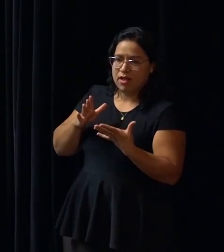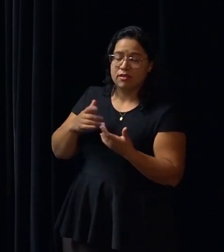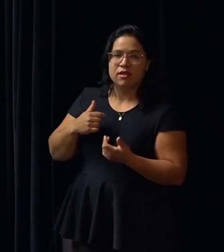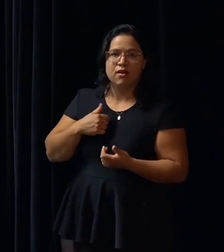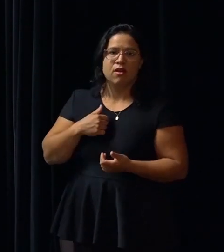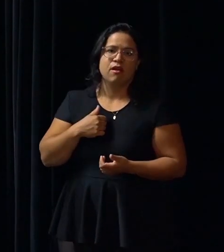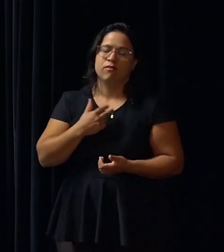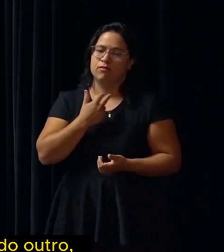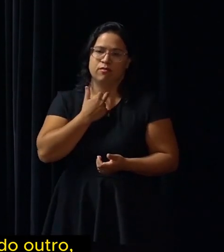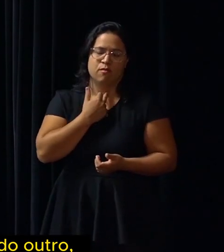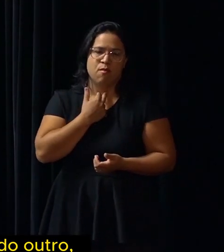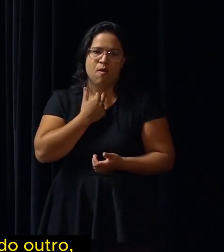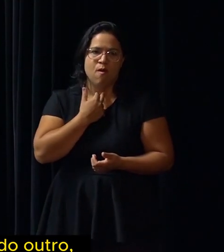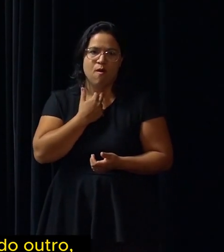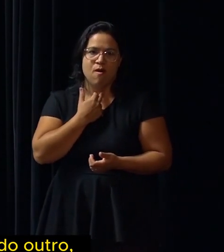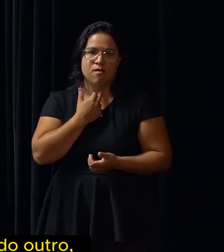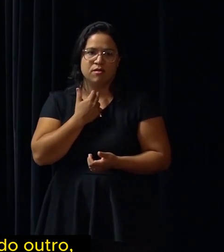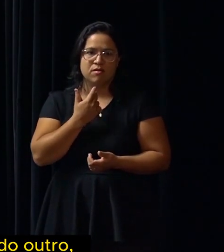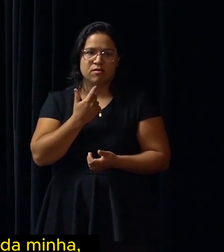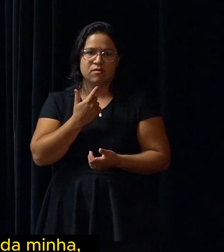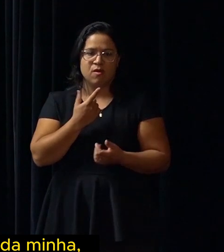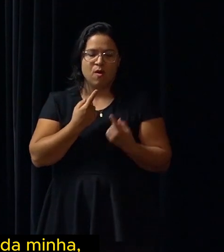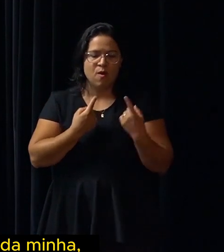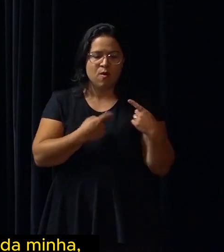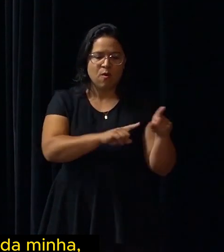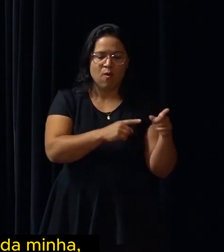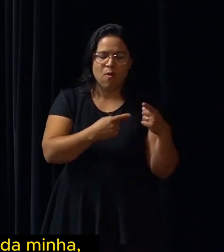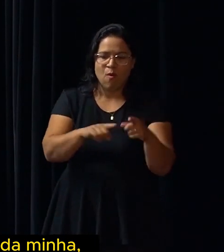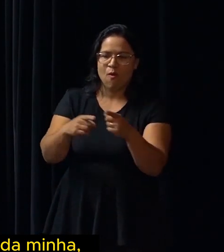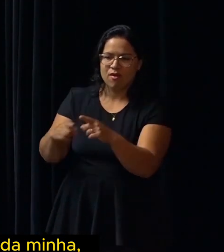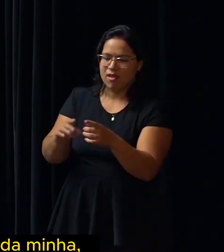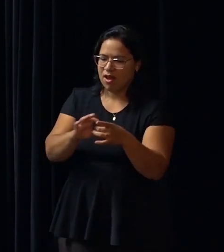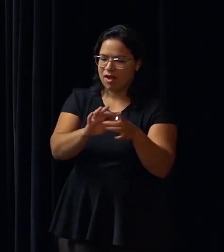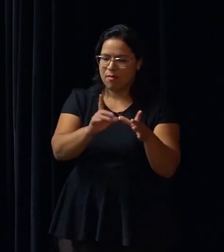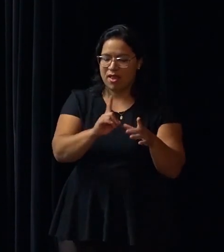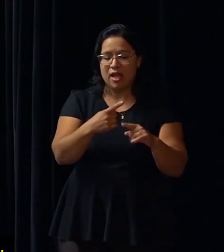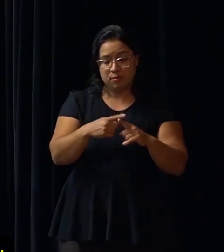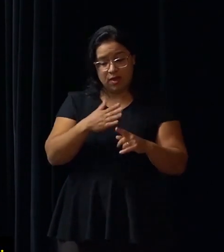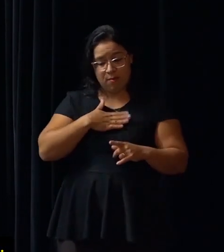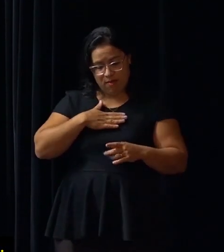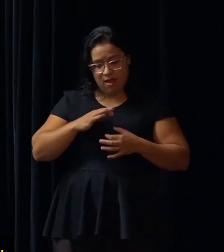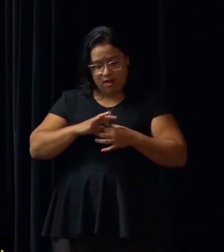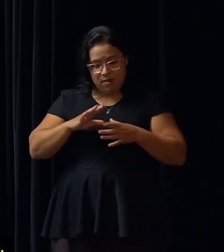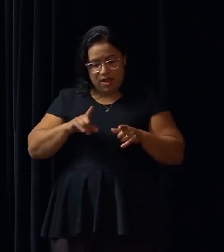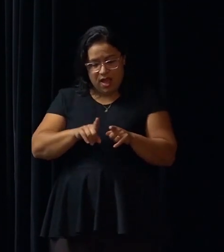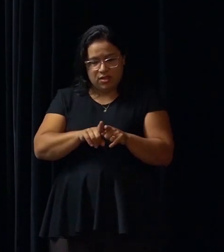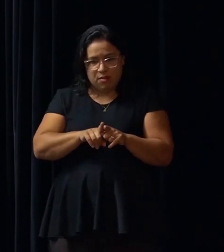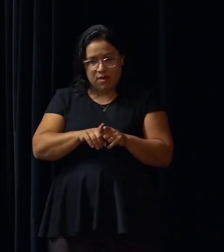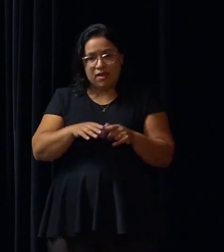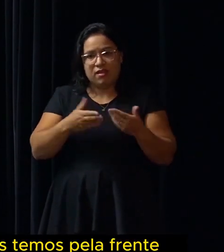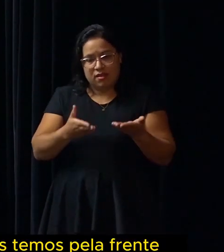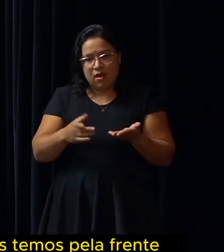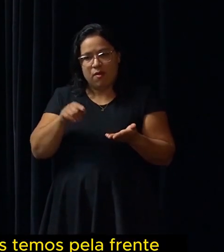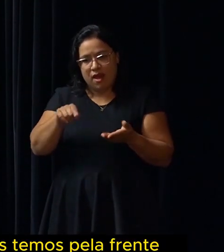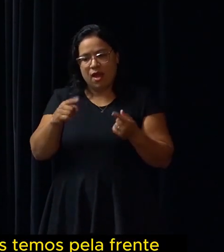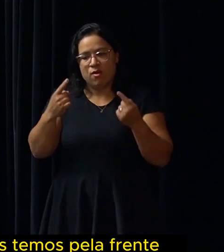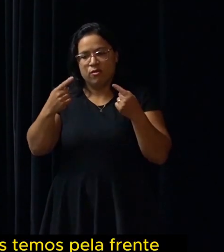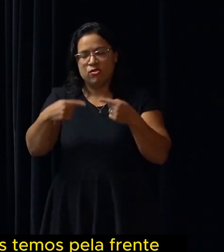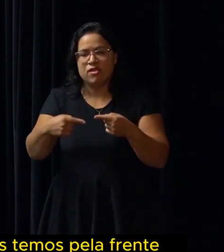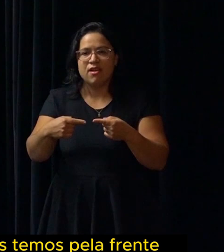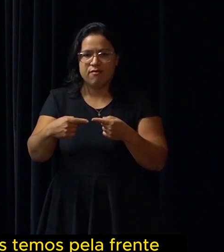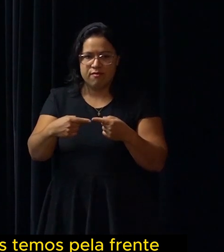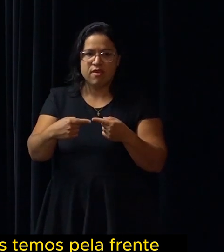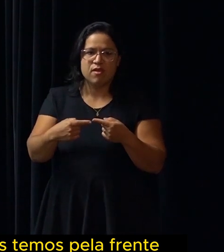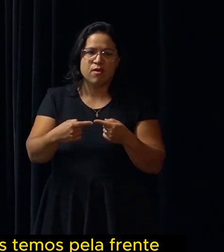falsear com a liberdade do outro, porque essa é a garantia da minha, esse é o desafio. Não é um desafio